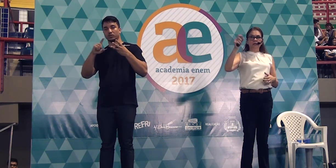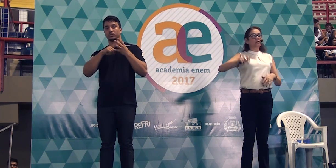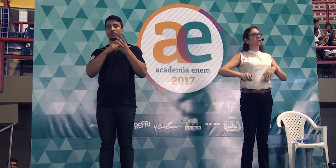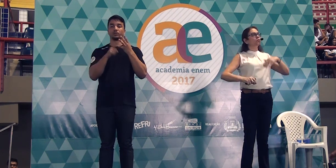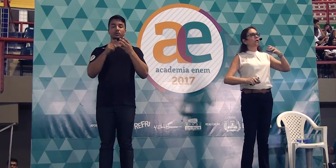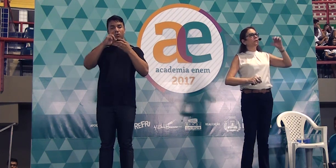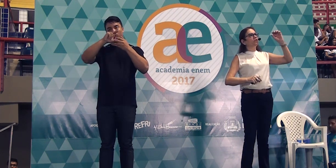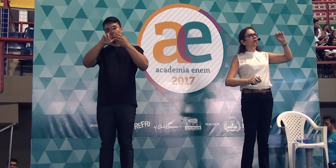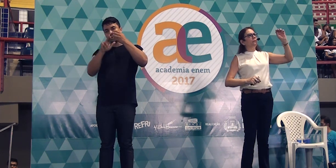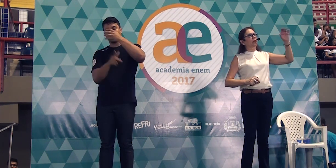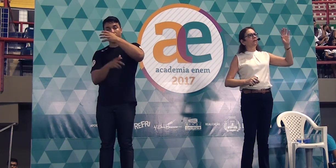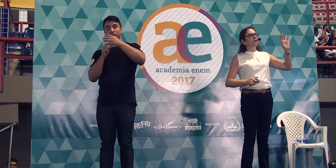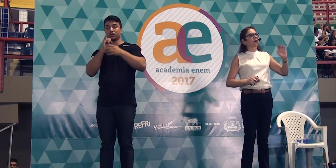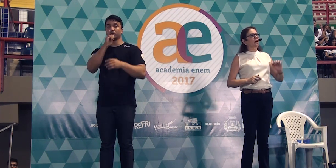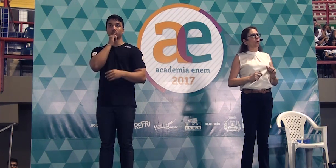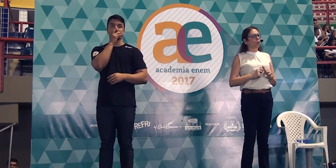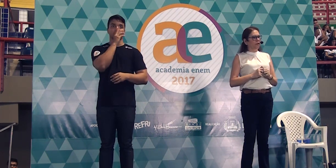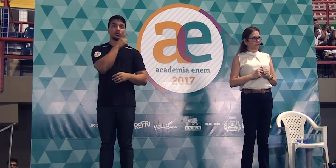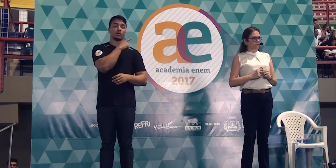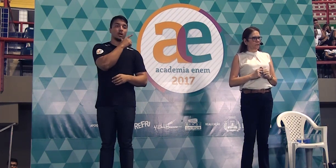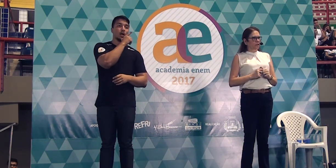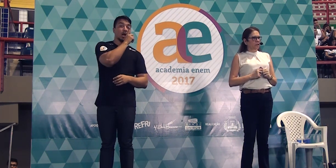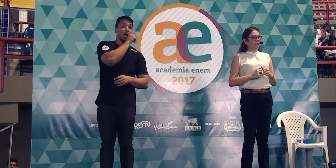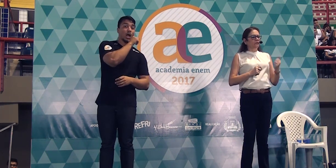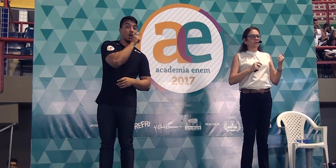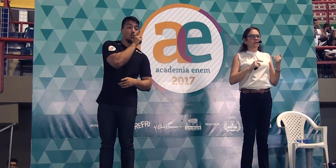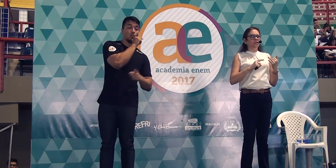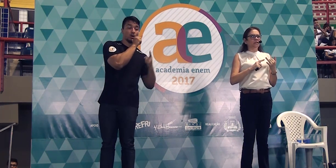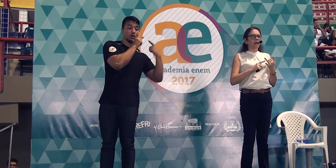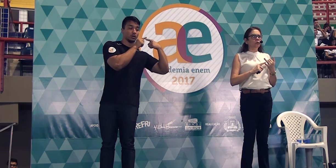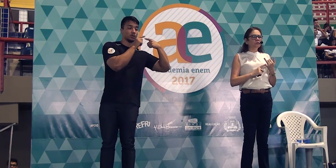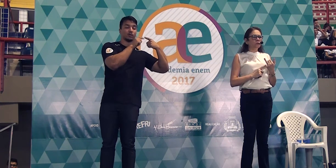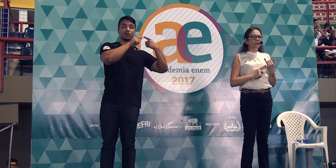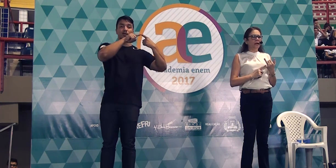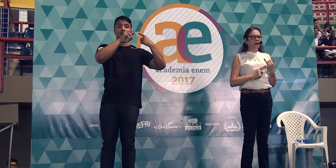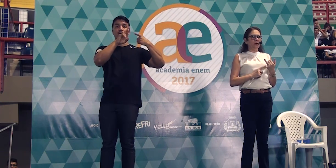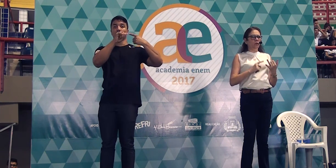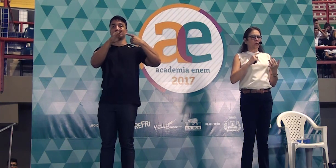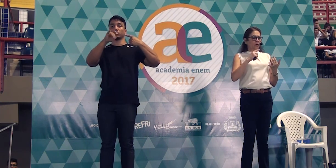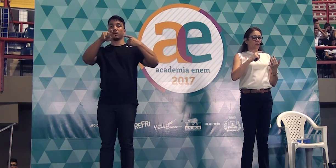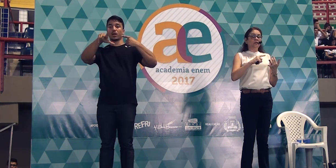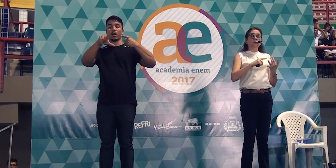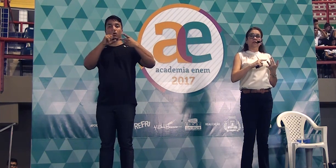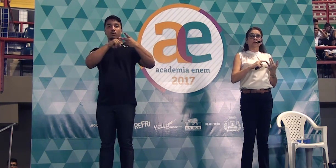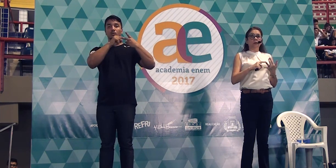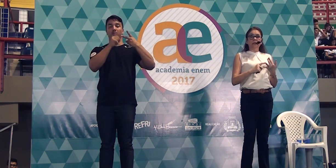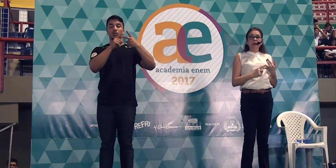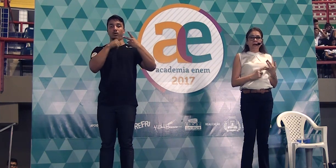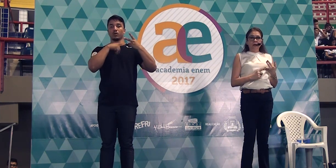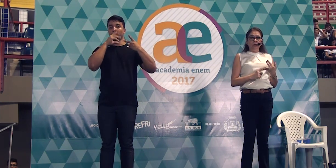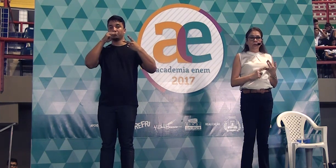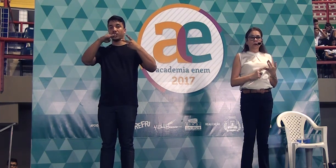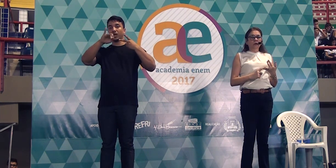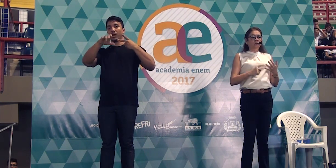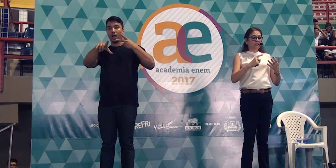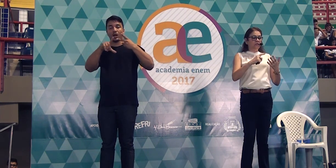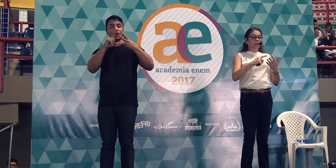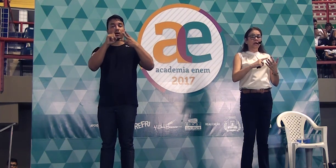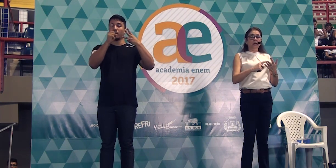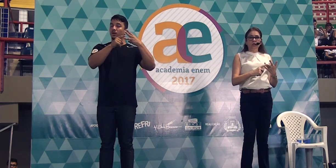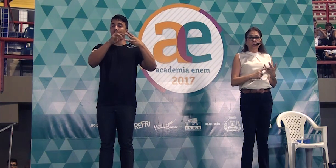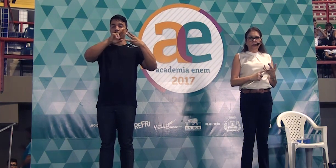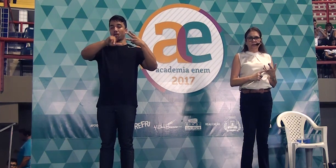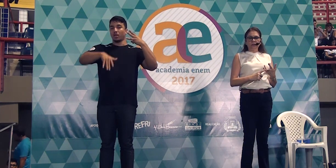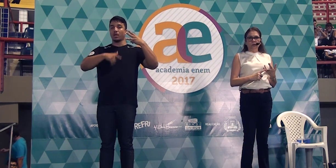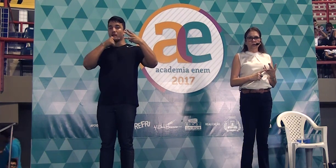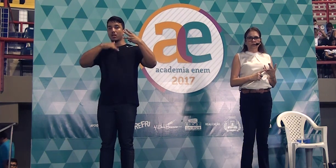você dá lixa, se o tema tiver a palavra água, aí você diz recurso mineral, você usa só mineral, você